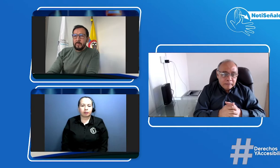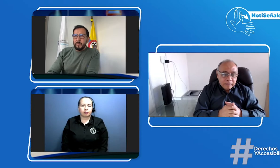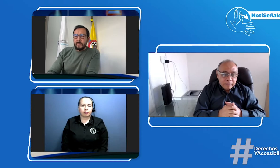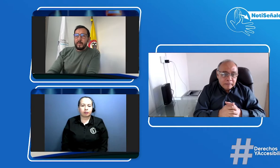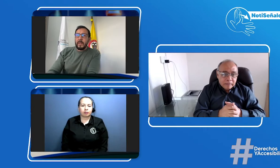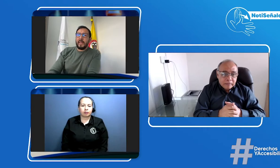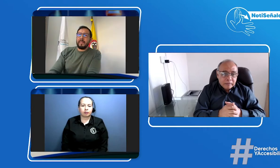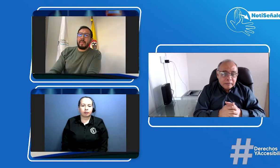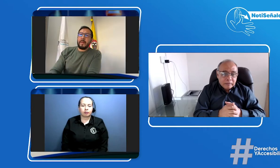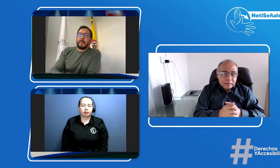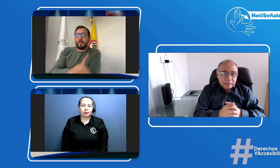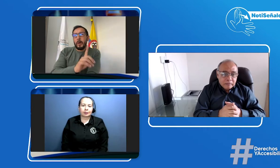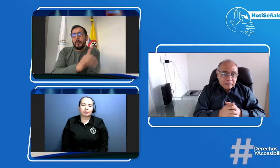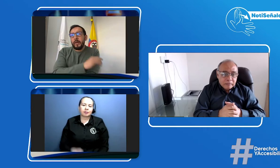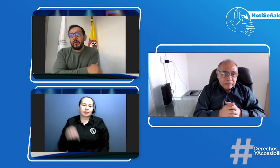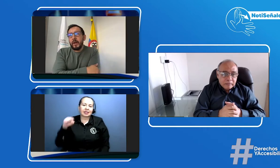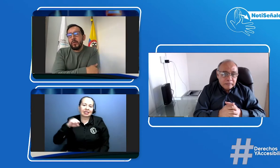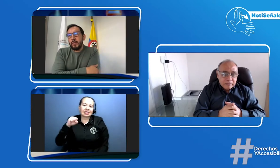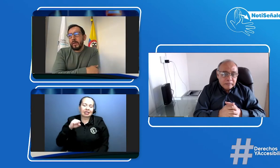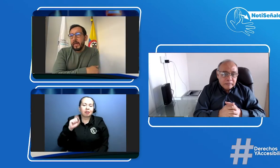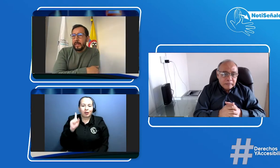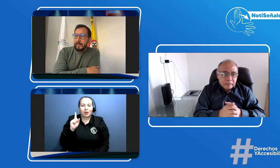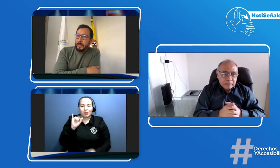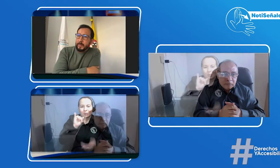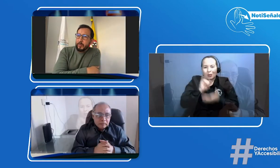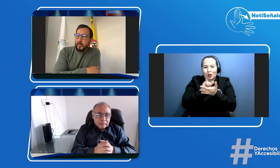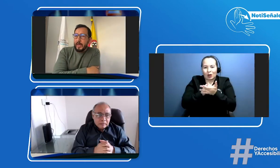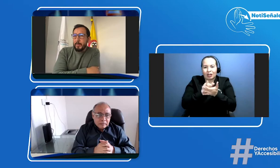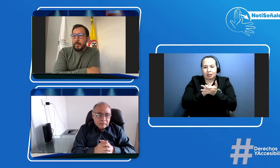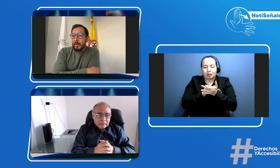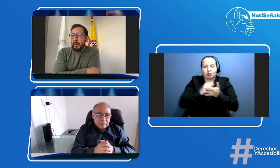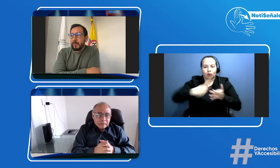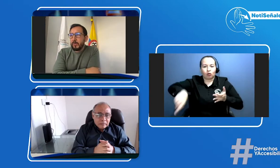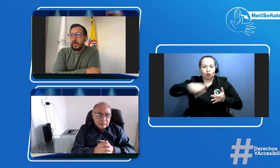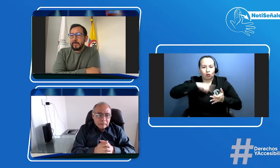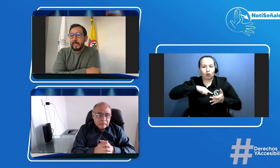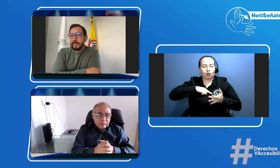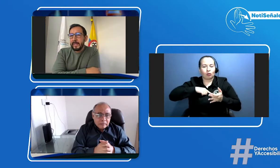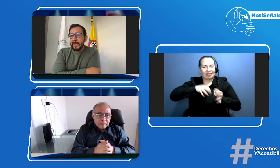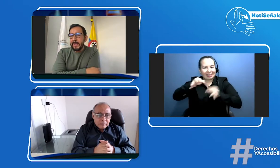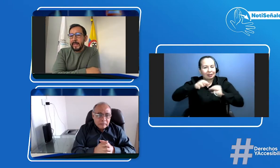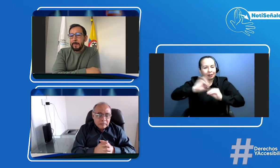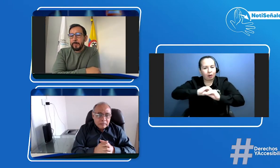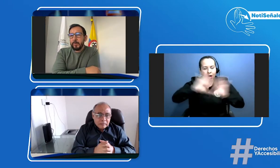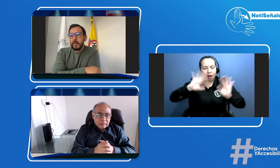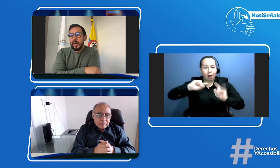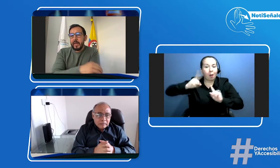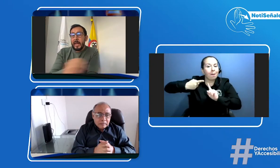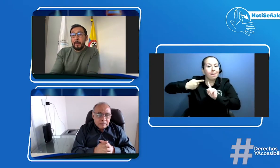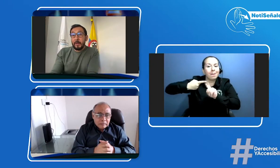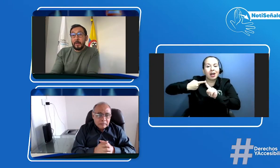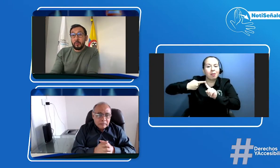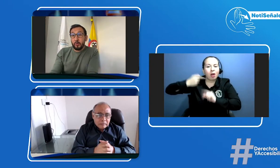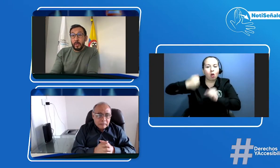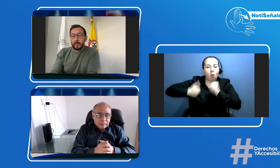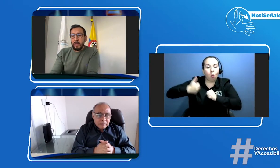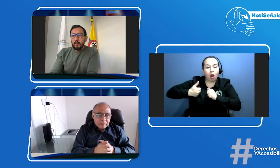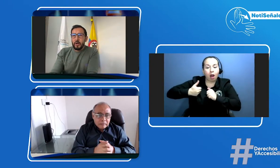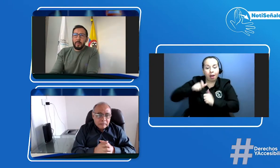es así pero por esa razón establecimos que el primer paso es que este la persona por ejemplo